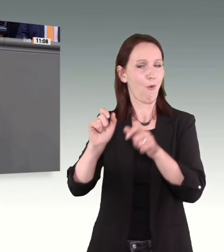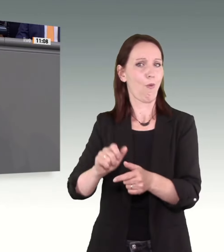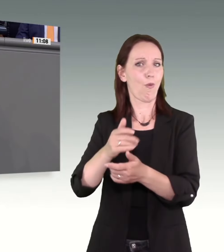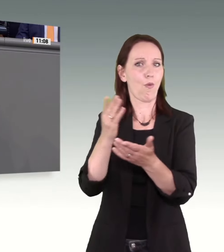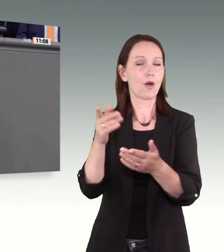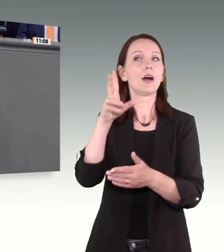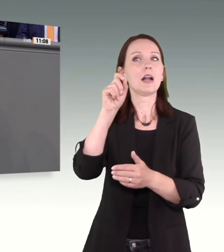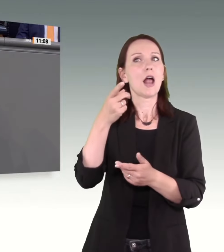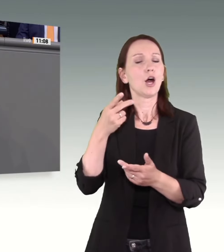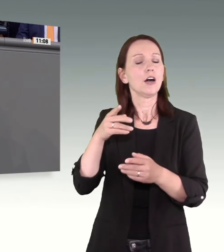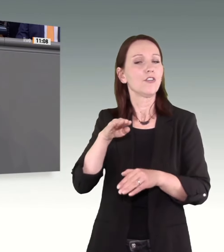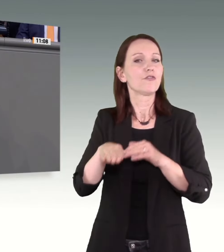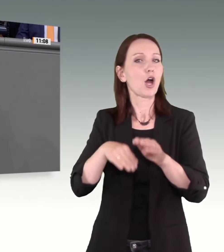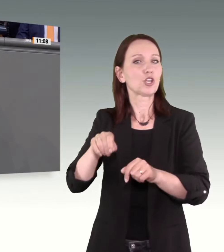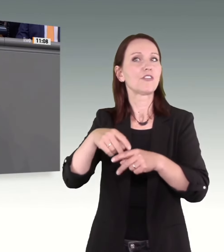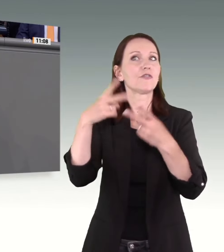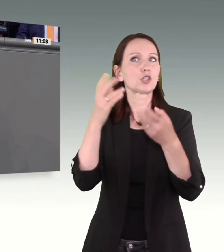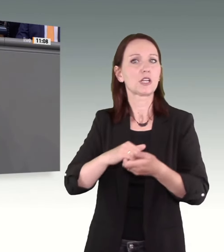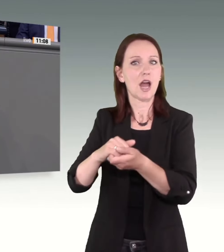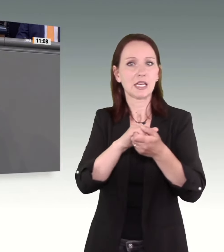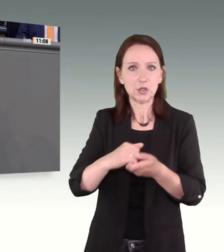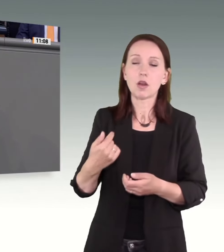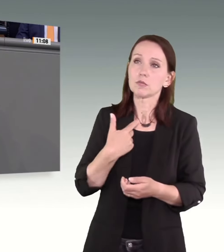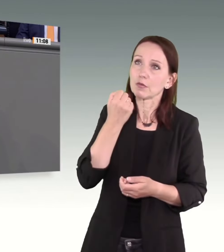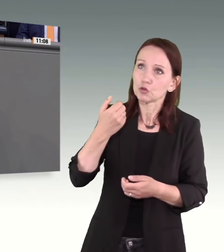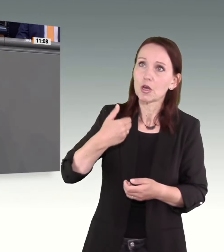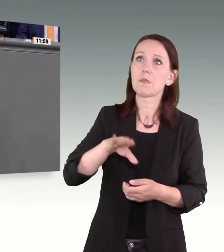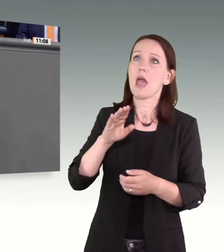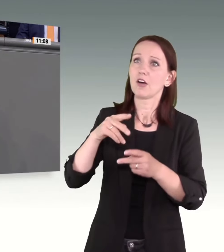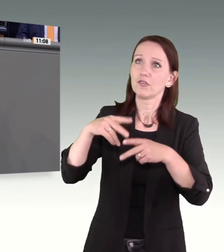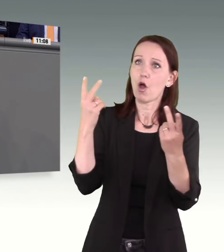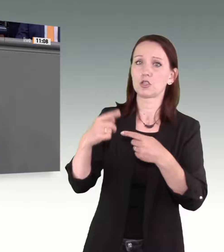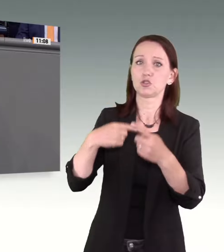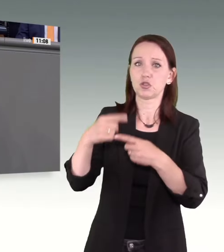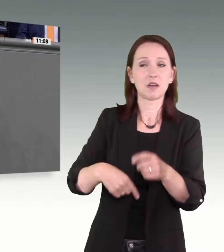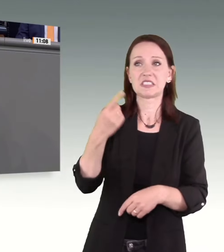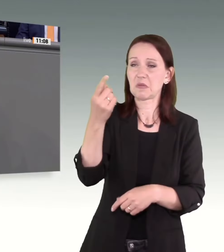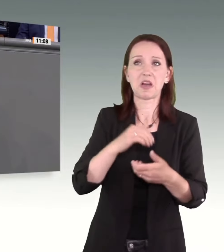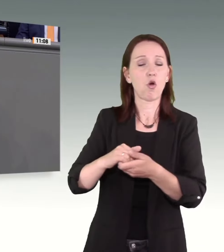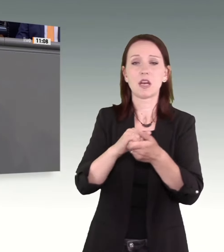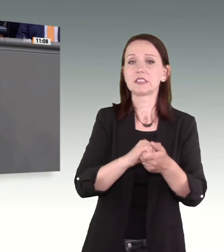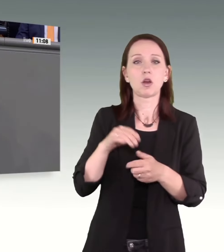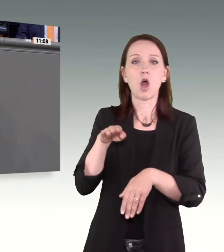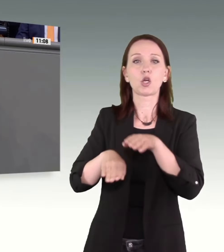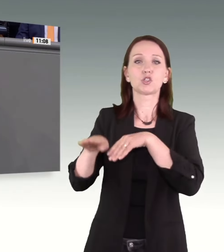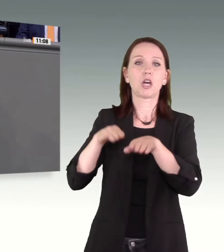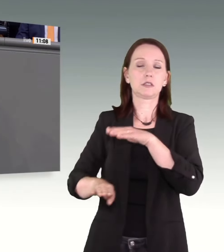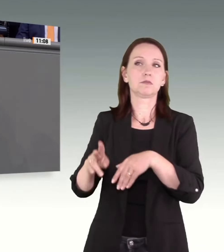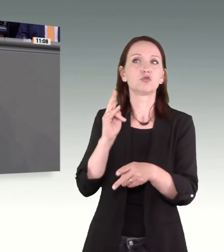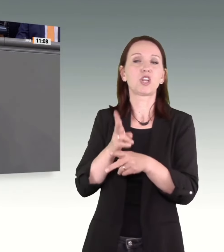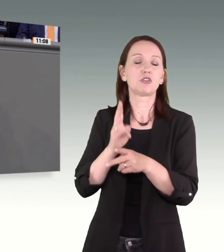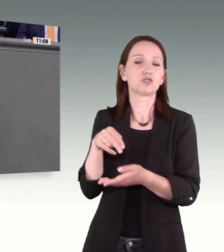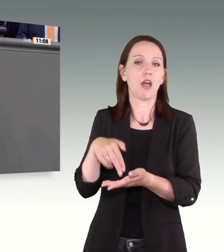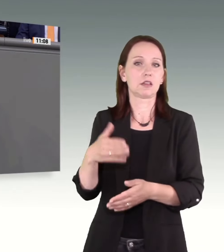mehr Fortschritt gewünscht. Sie sind eine Rücktrittskoalition. Sie sind eine Stillstandskoalition. Und was Sie hier heute